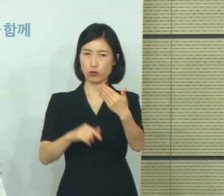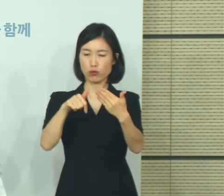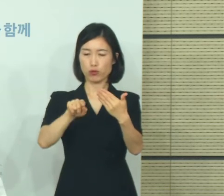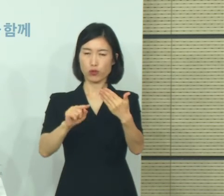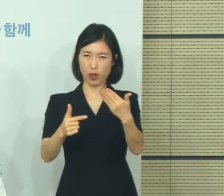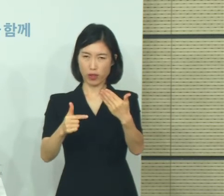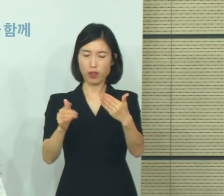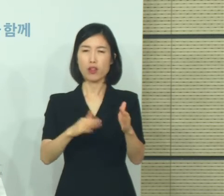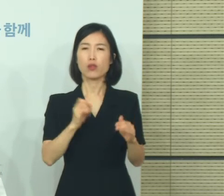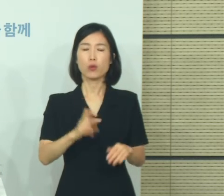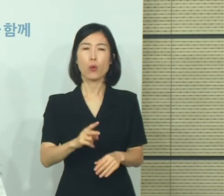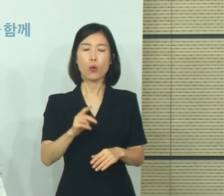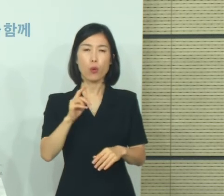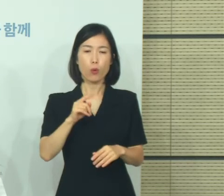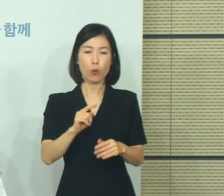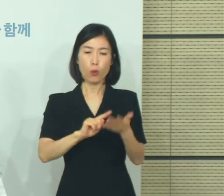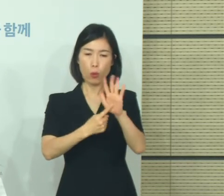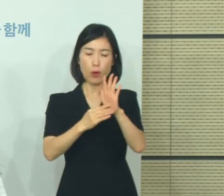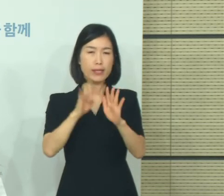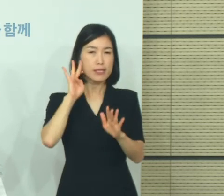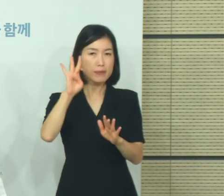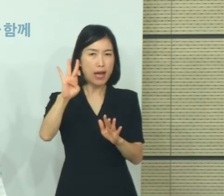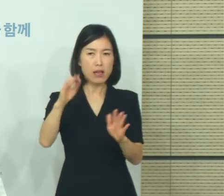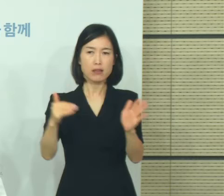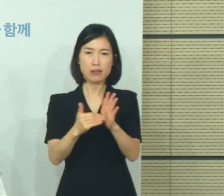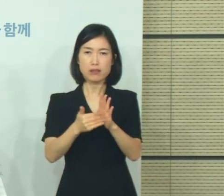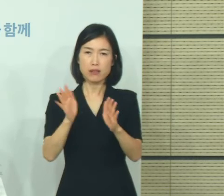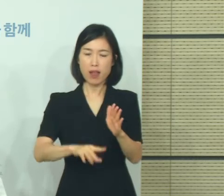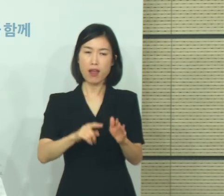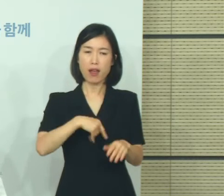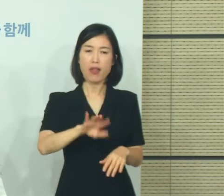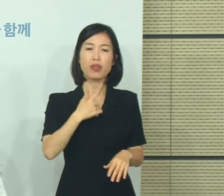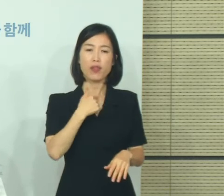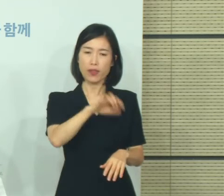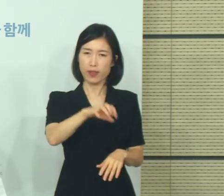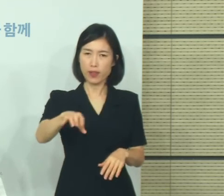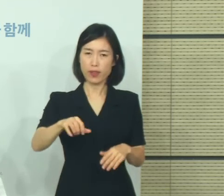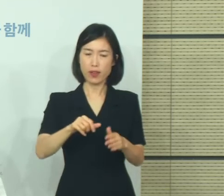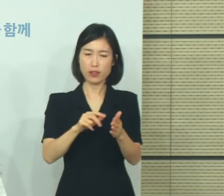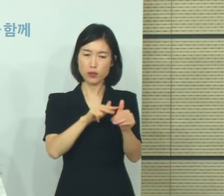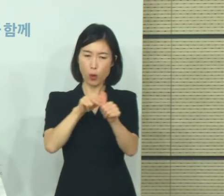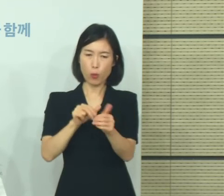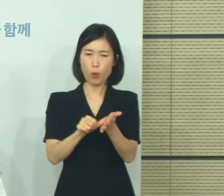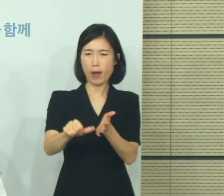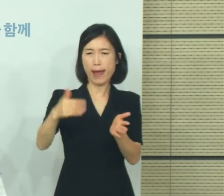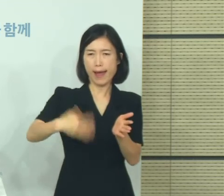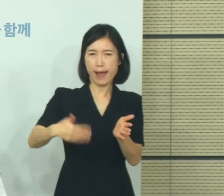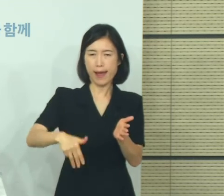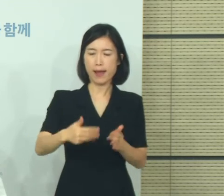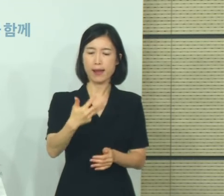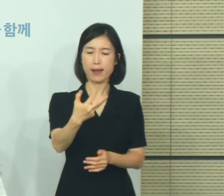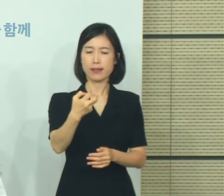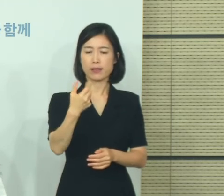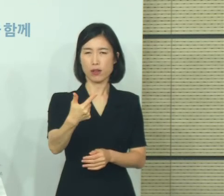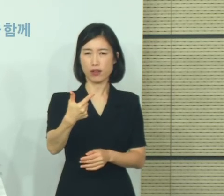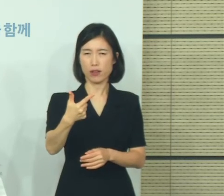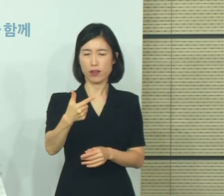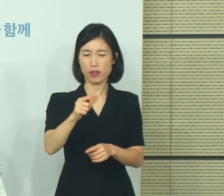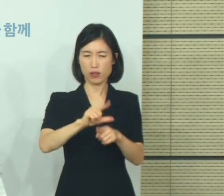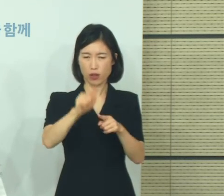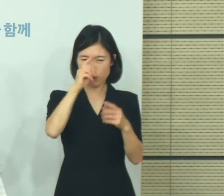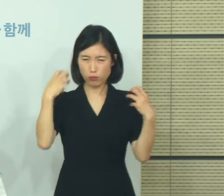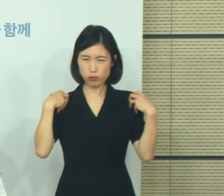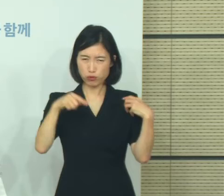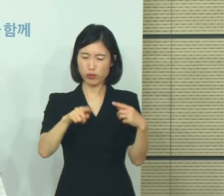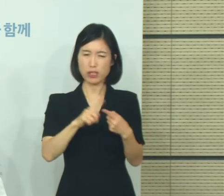14일이 지난 후에도 이동 경로 정보를 삭제하지 않은 86개 지자체를 발견하고